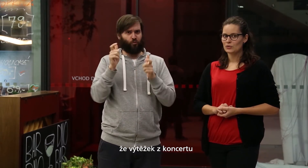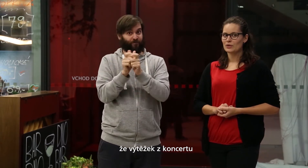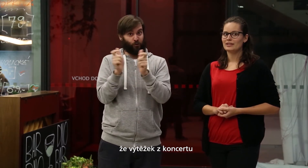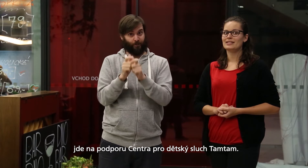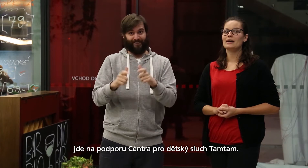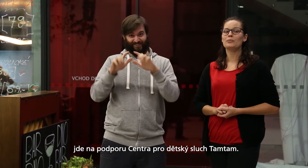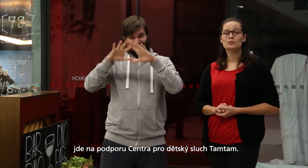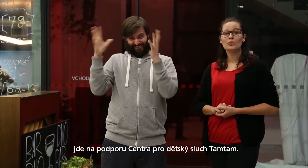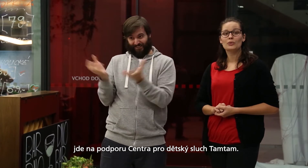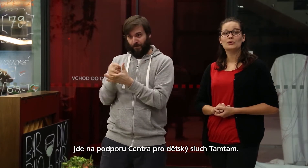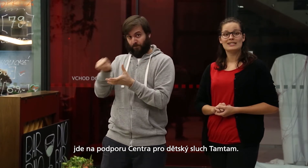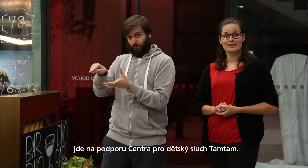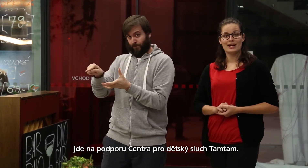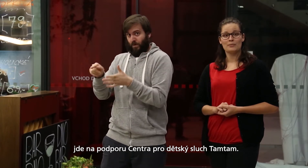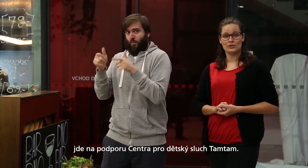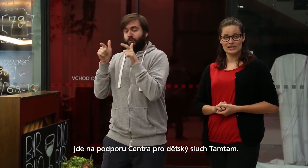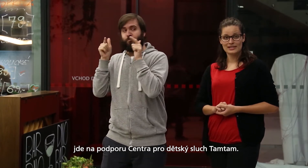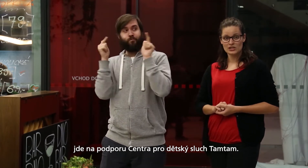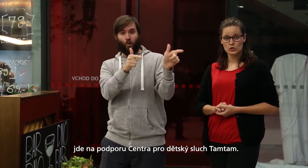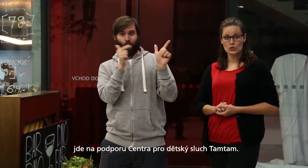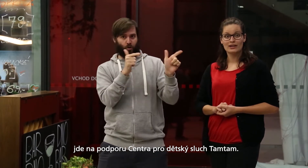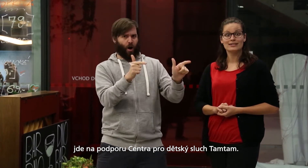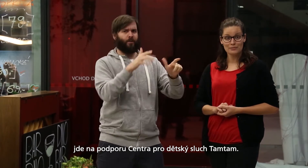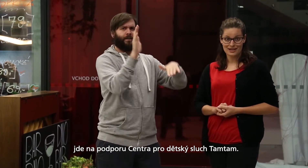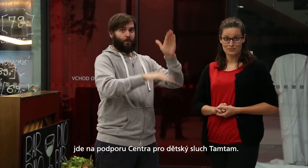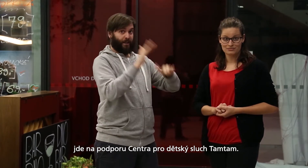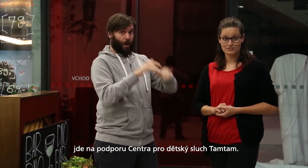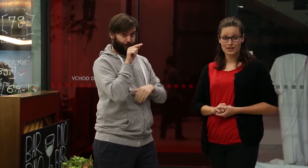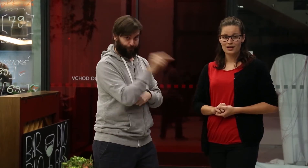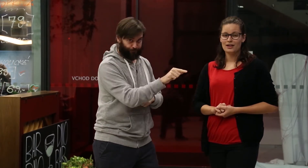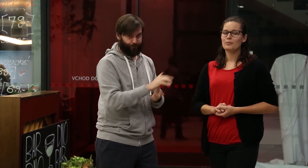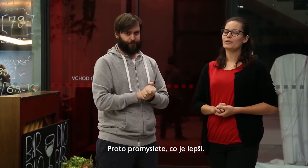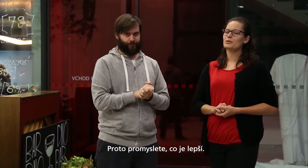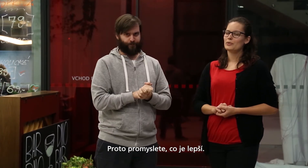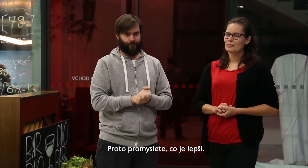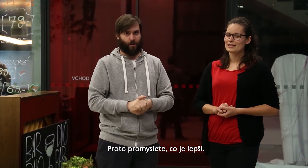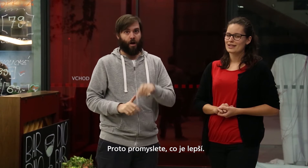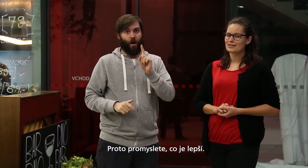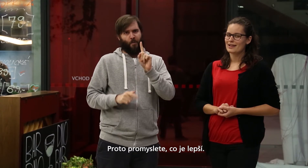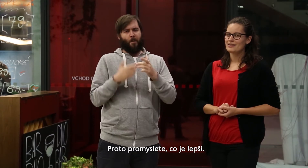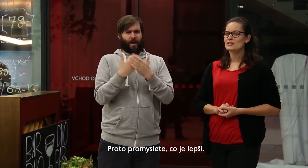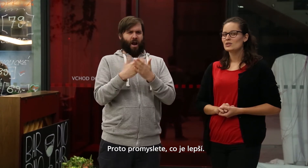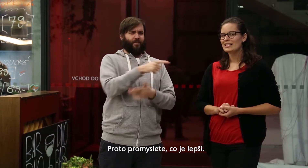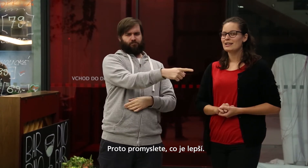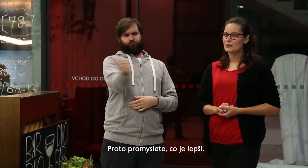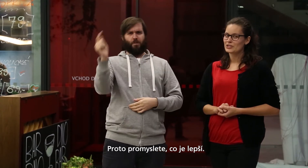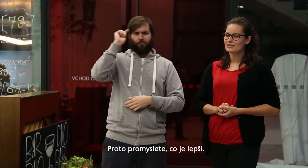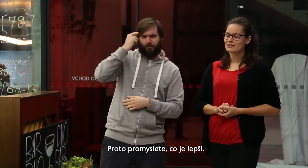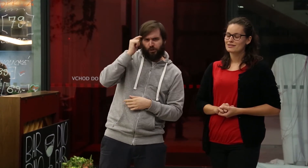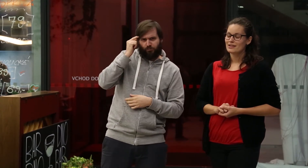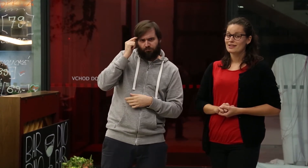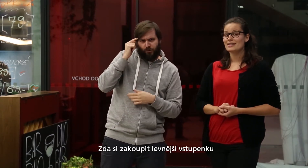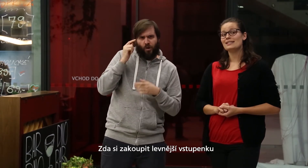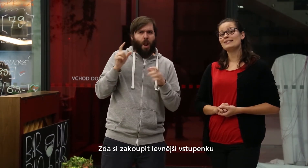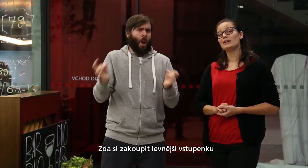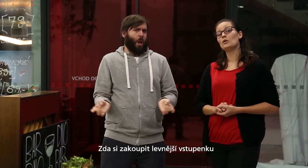koncertu jde na podporu Centra pro dětský sluch TamTam. Proto promyslete, co je lepší.